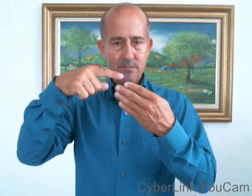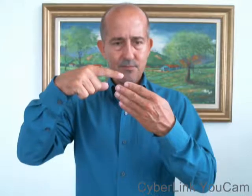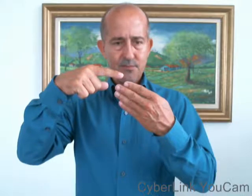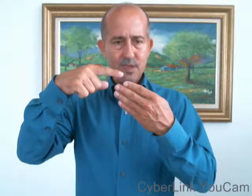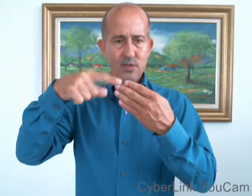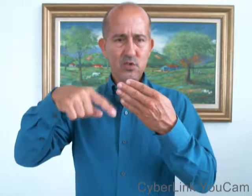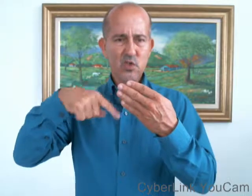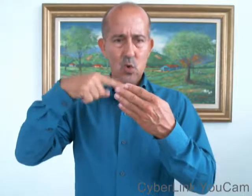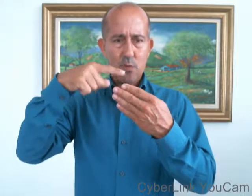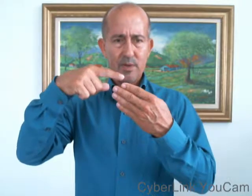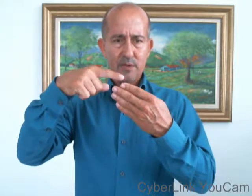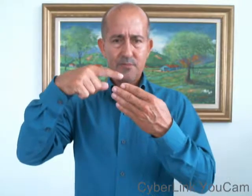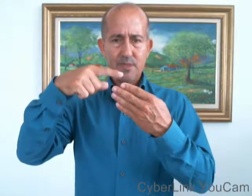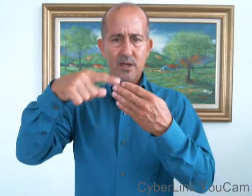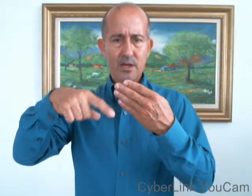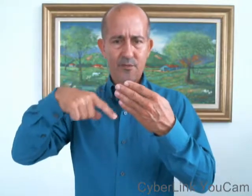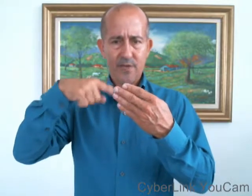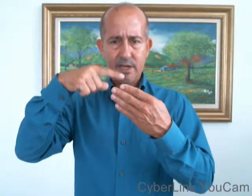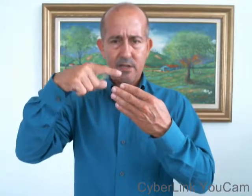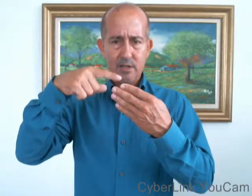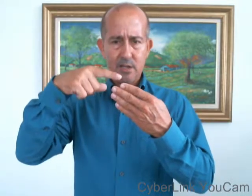Acerca, sobre, referente.